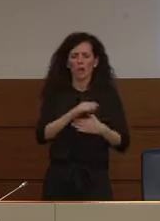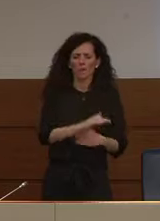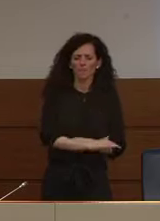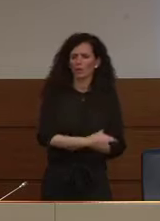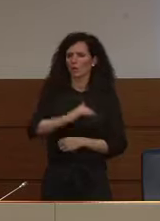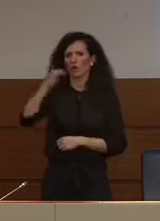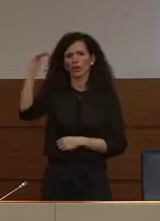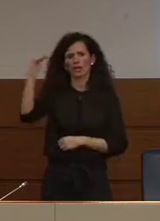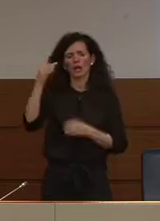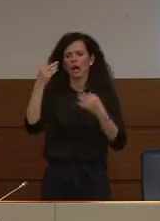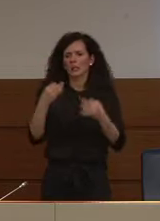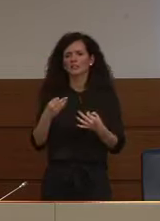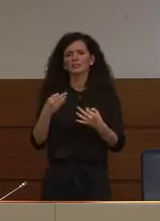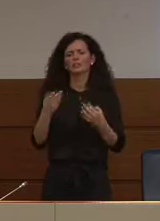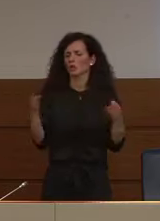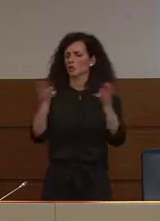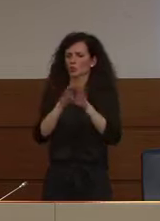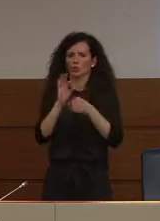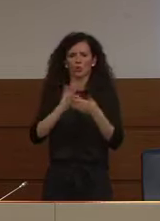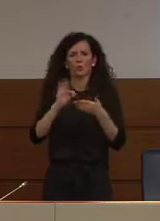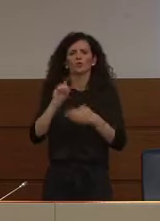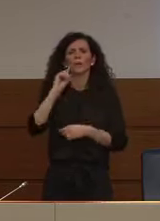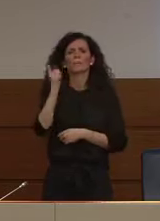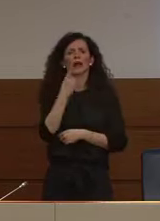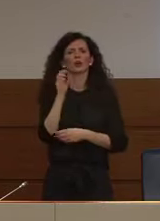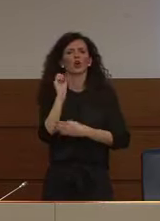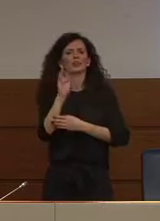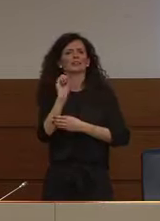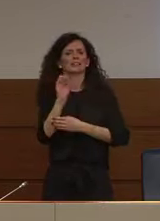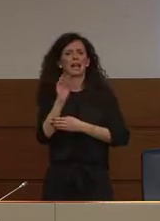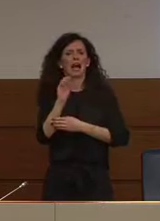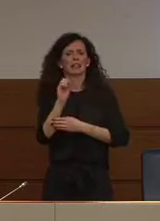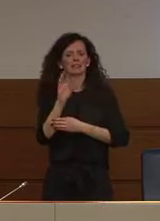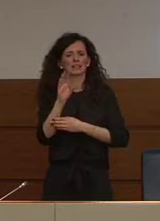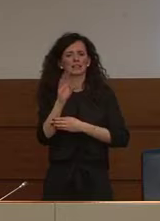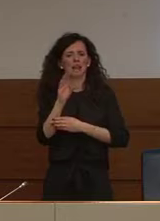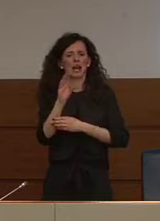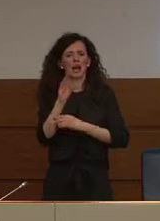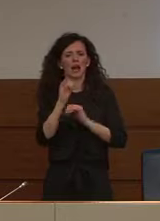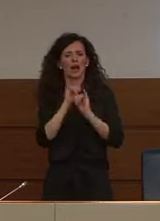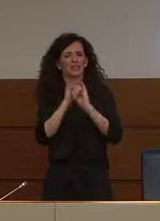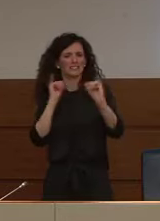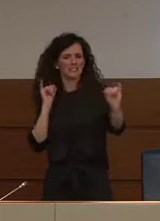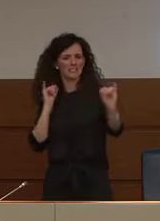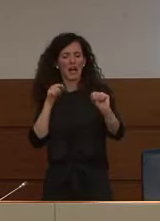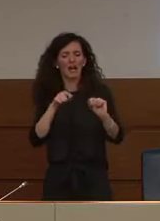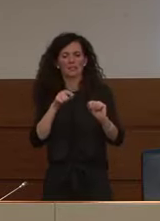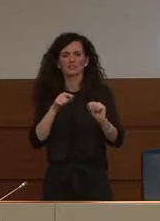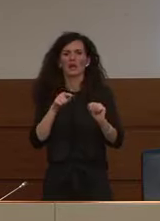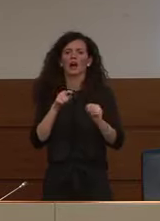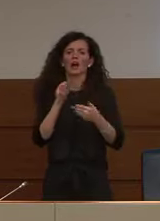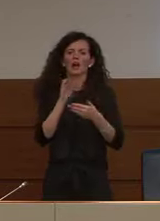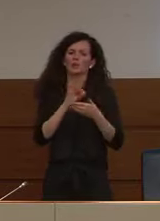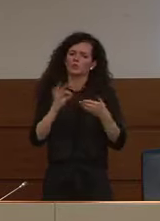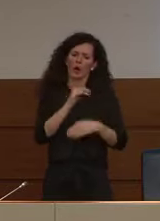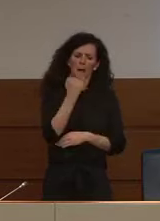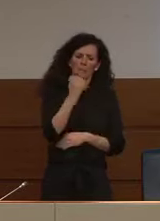l'attività didattica frontale nelle scuole di ogni ordine e grado nel nostro paese